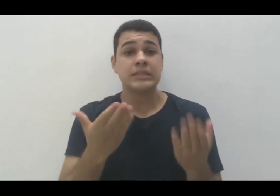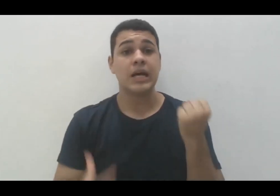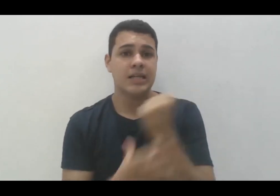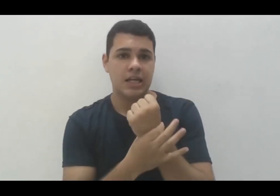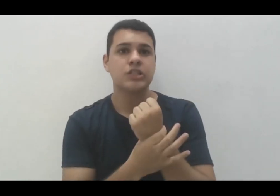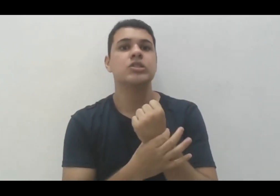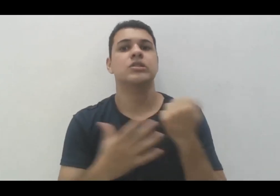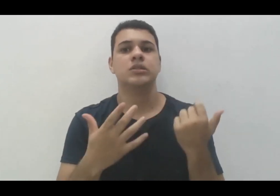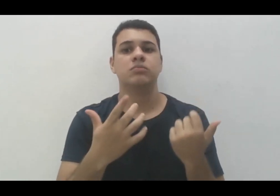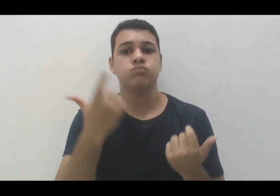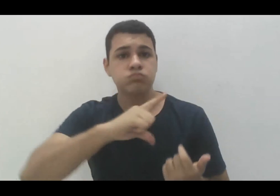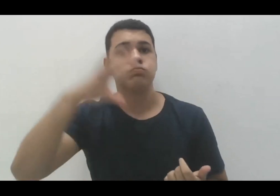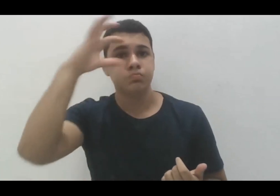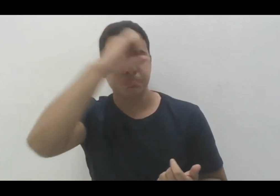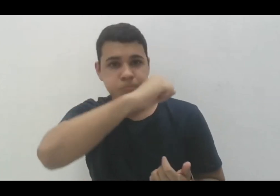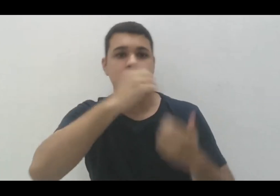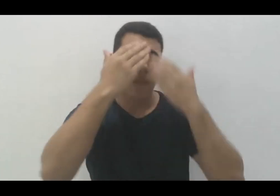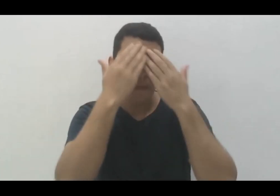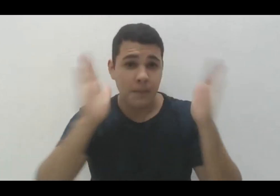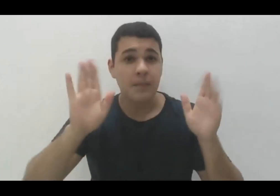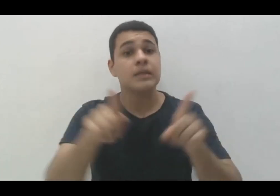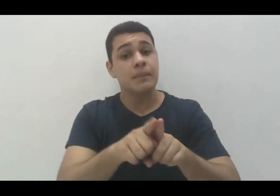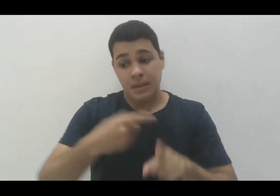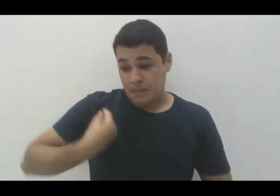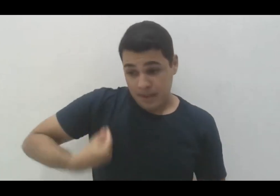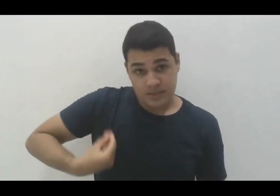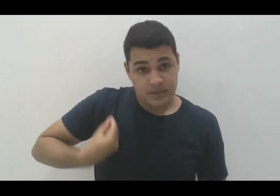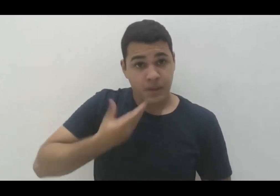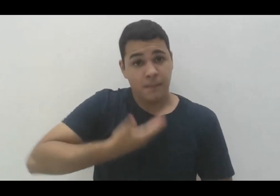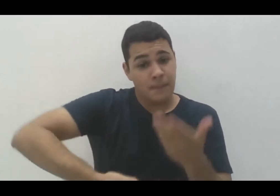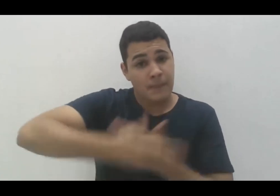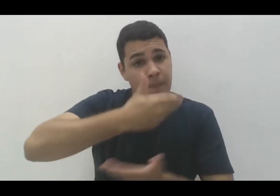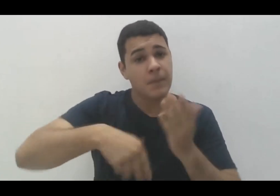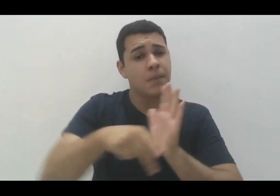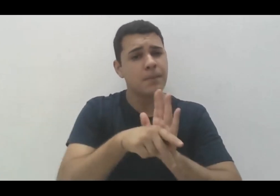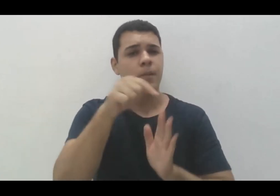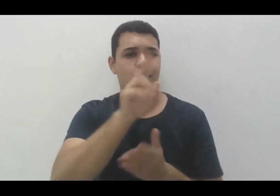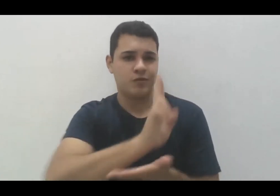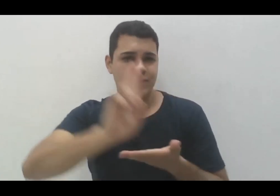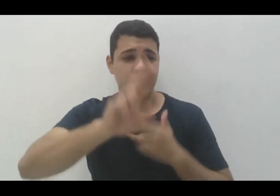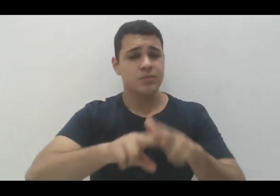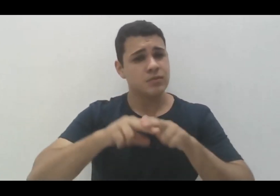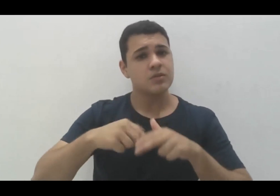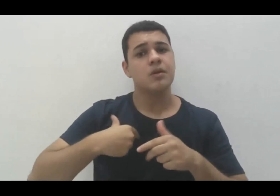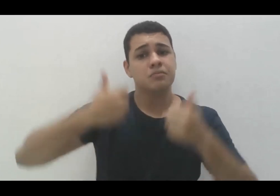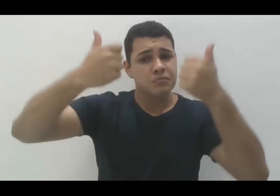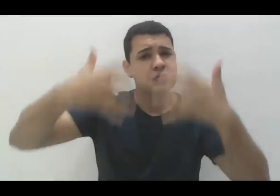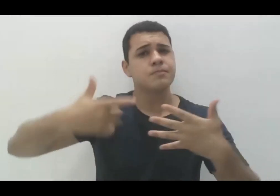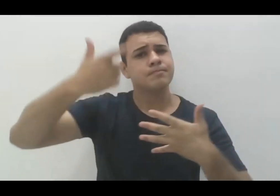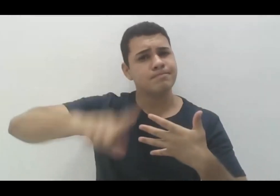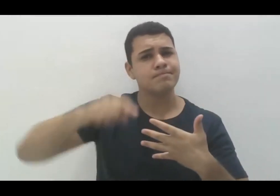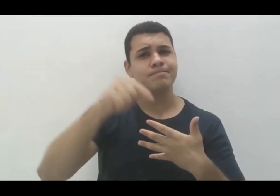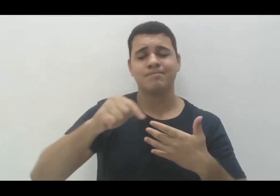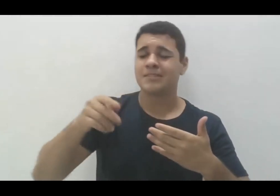aprendizagem, a participação na atividade acadêmica de todos. Então, por isso que eu estou frisando muito na acessibilidade